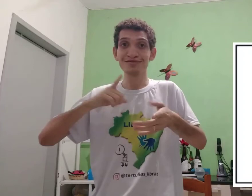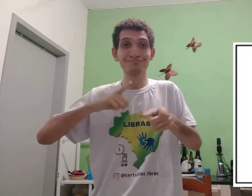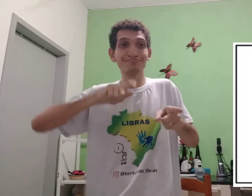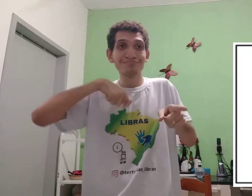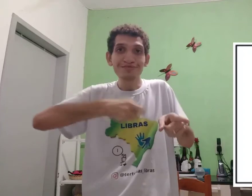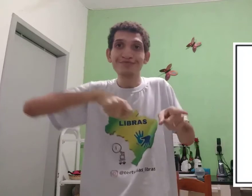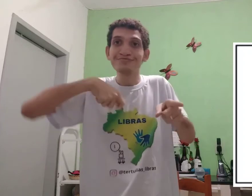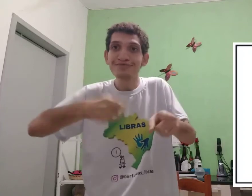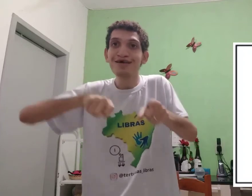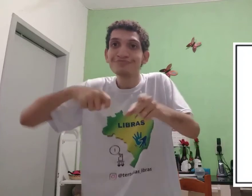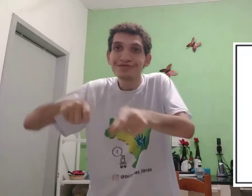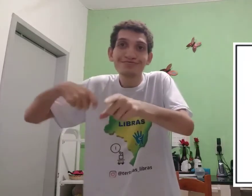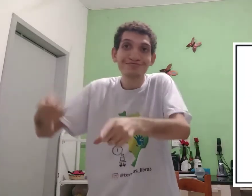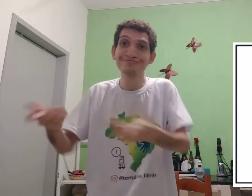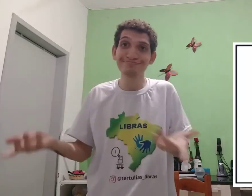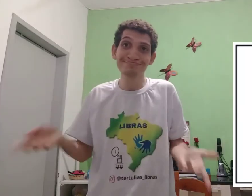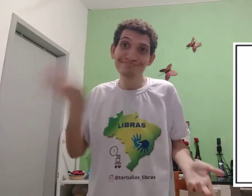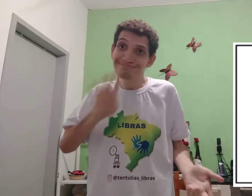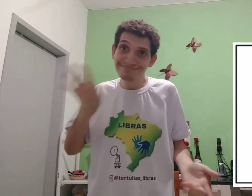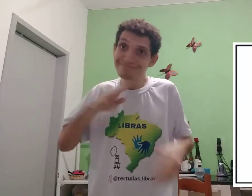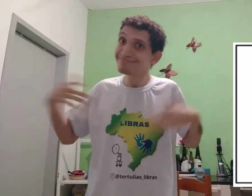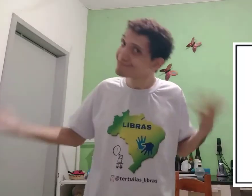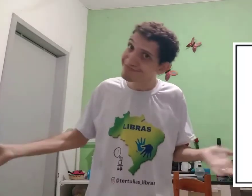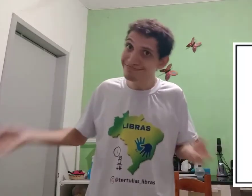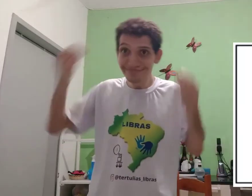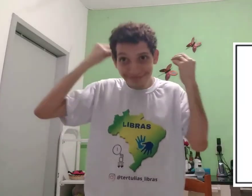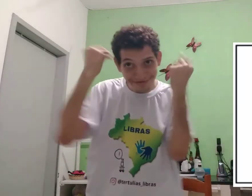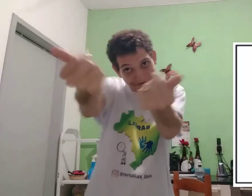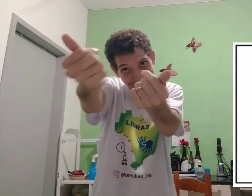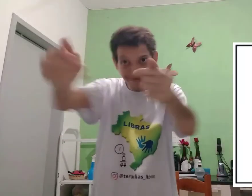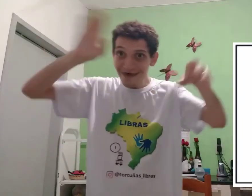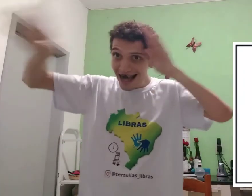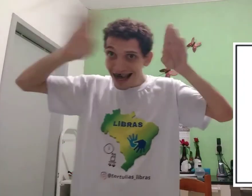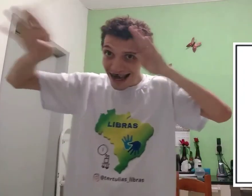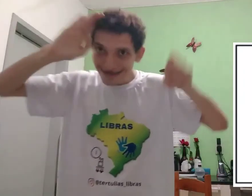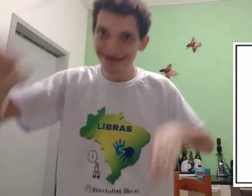Há de sinalizar, ter sinal, sinal, sinal. Legal. Vamos!